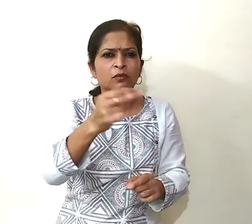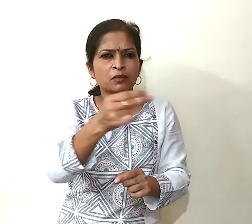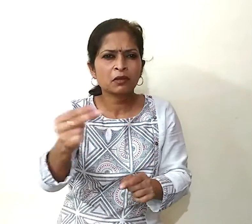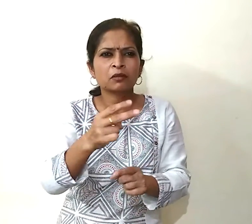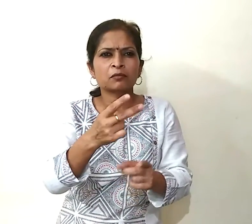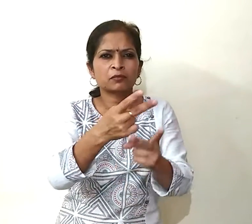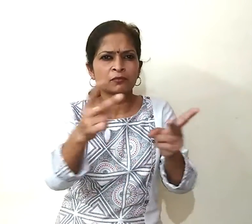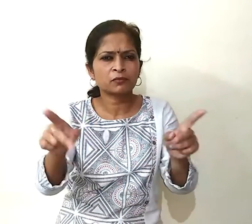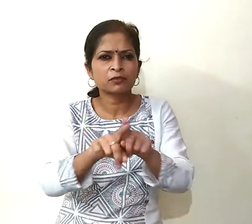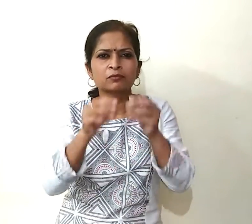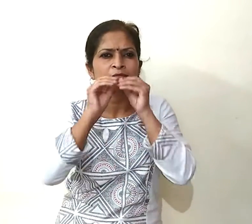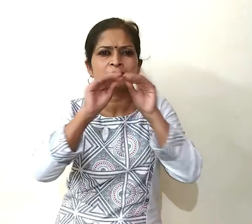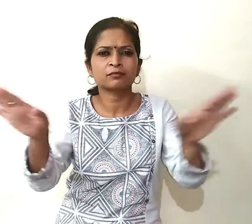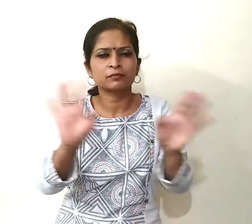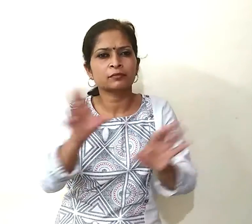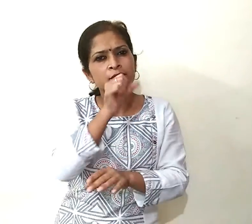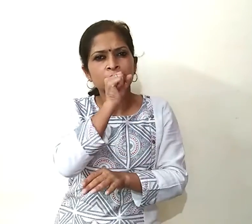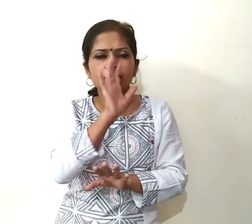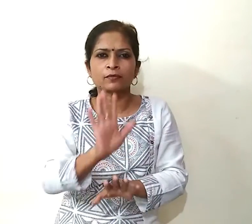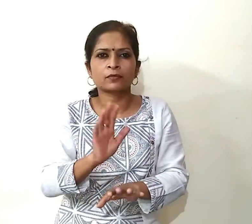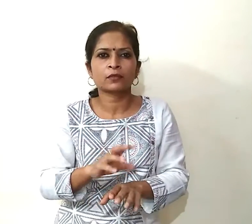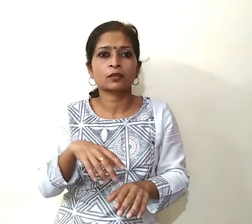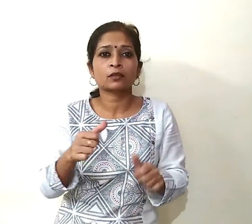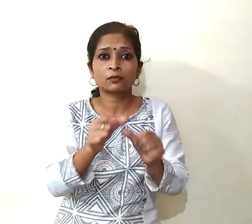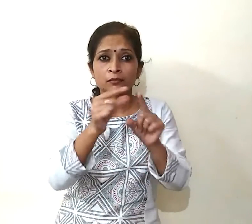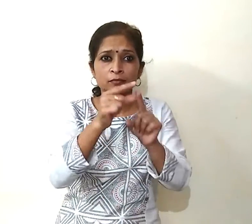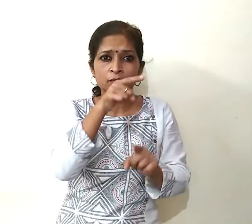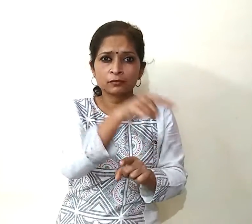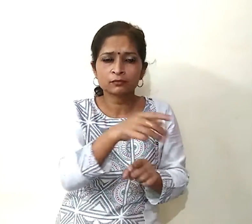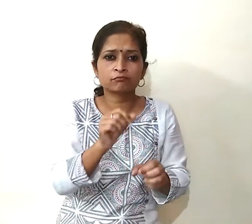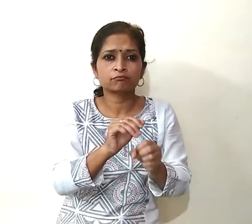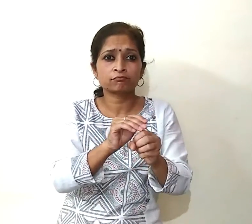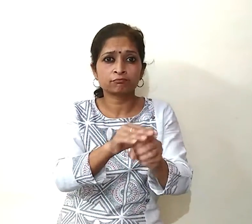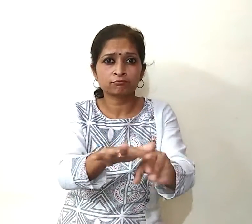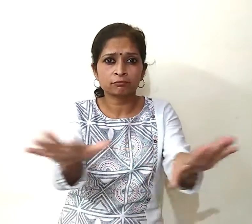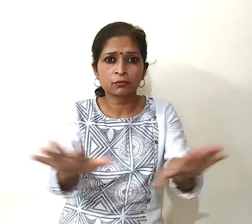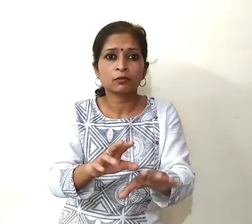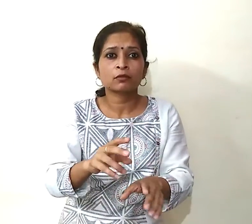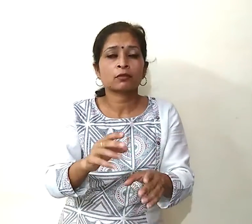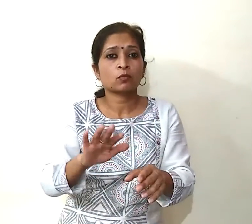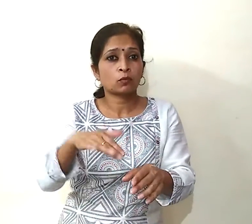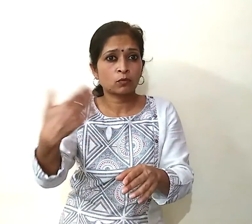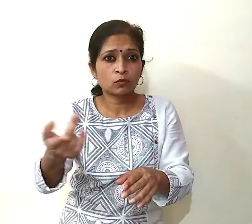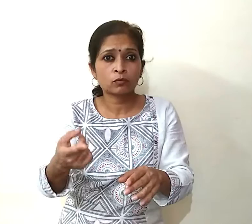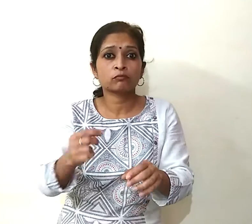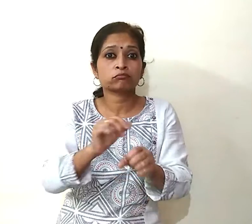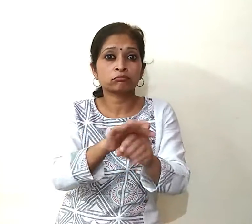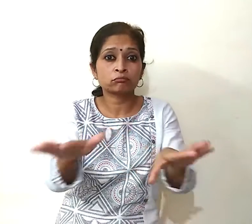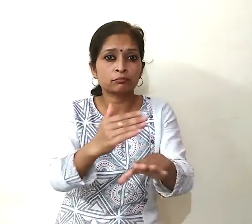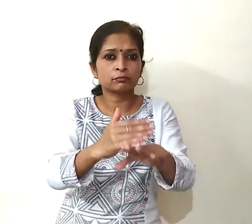रख कर बनाया गया है शुता आरोगिसे तु आप संक्रमन अलर्ट की अलावा आपको संक्रमन से बचाव के